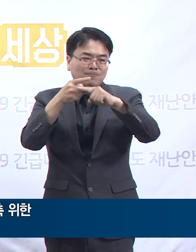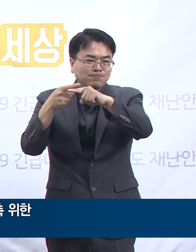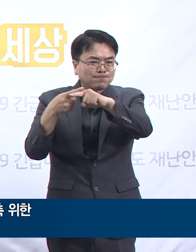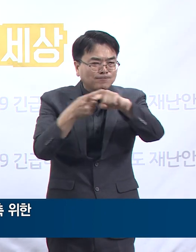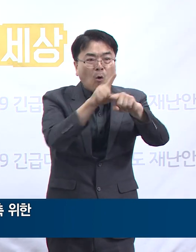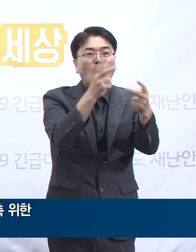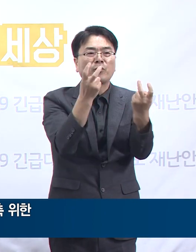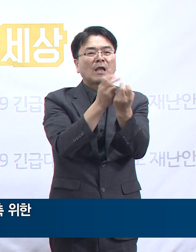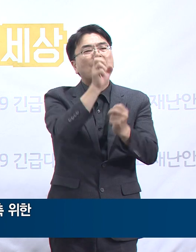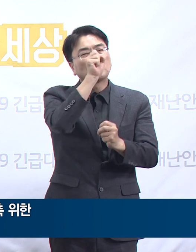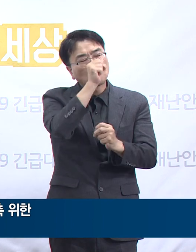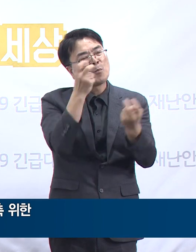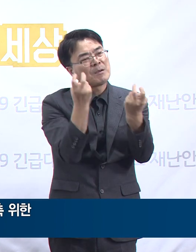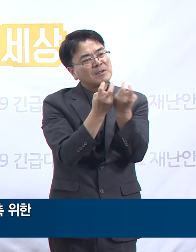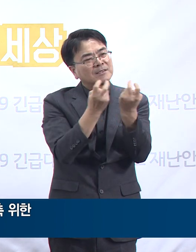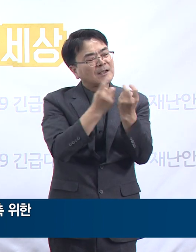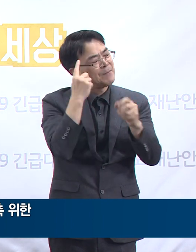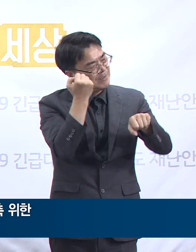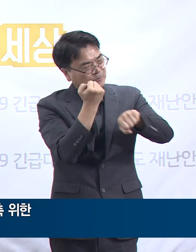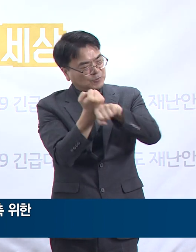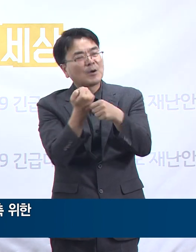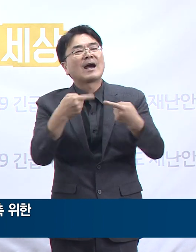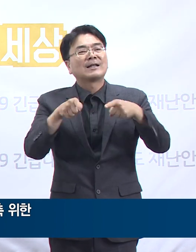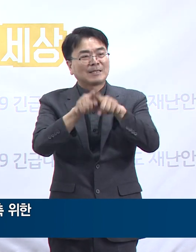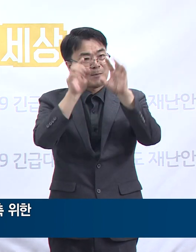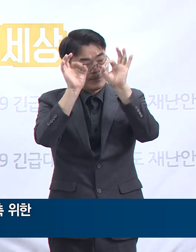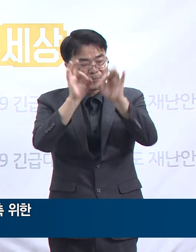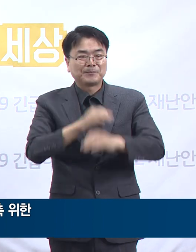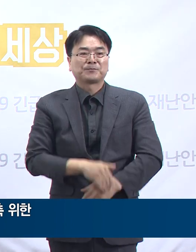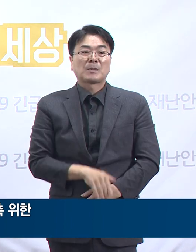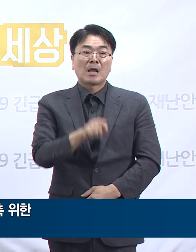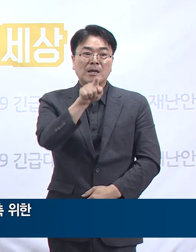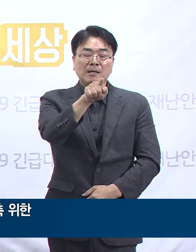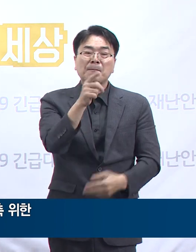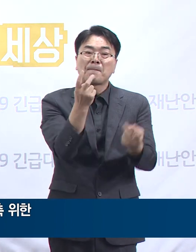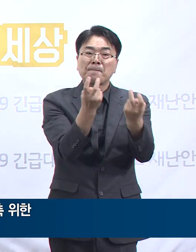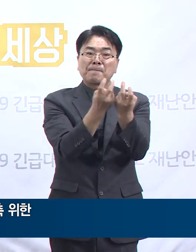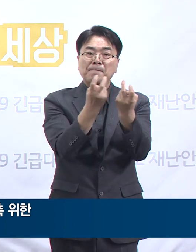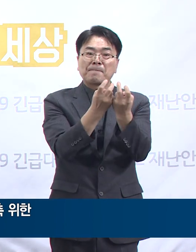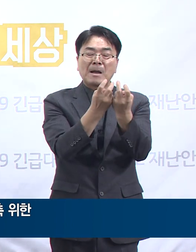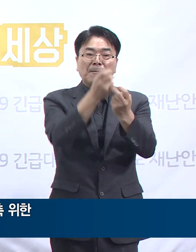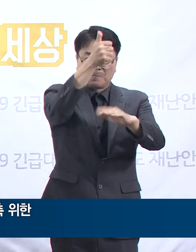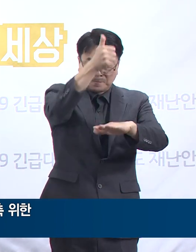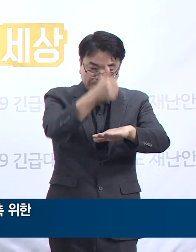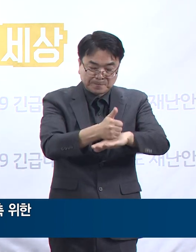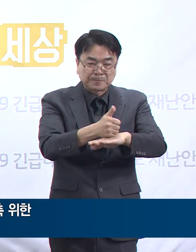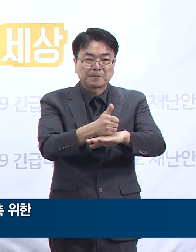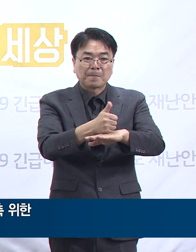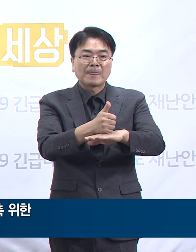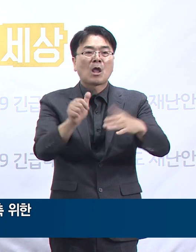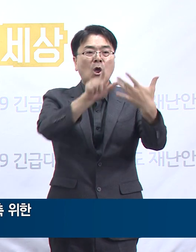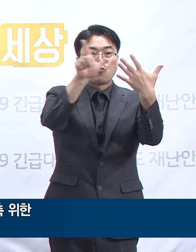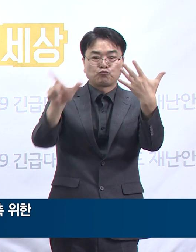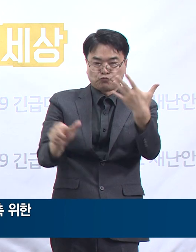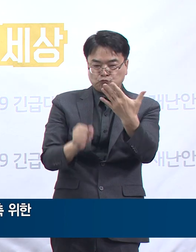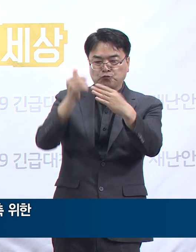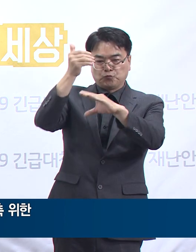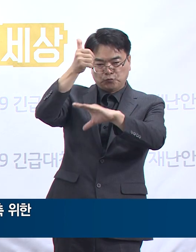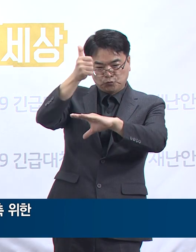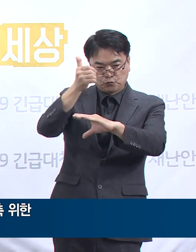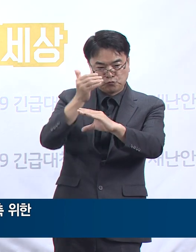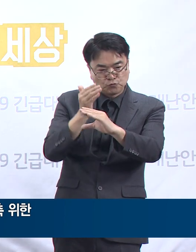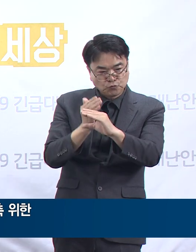관련된 분석 및 의견 교류를 하였습니다. 경기도는 이번 실시된 훈련 결과를 토대로 9월 중 코로나19